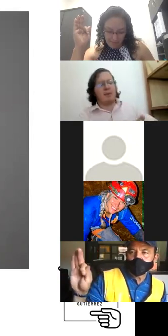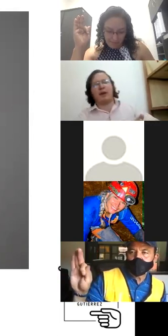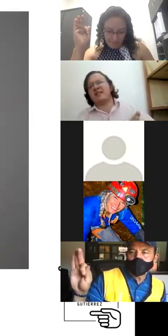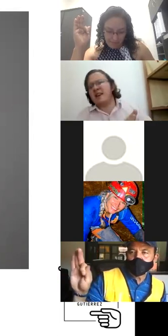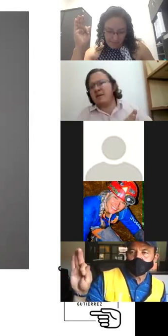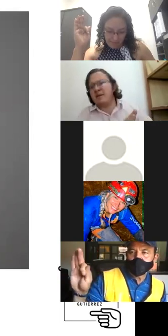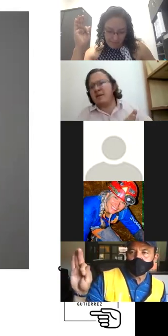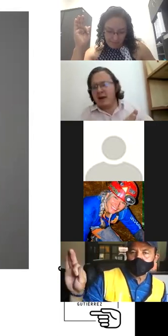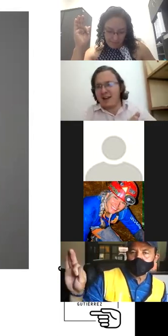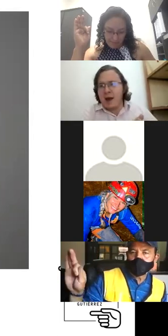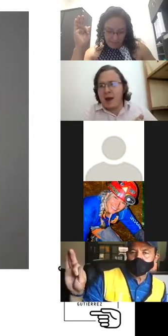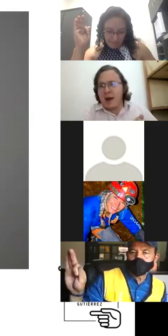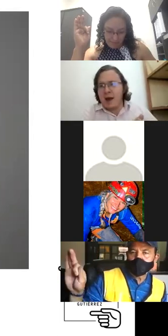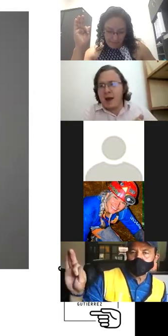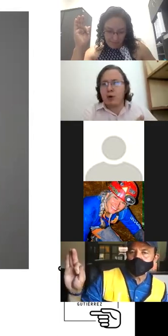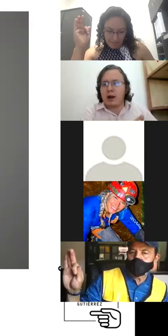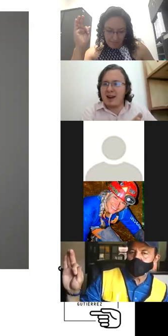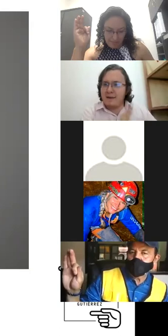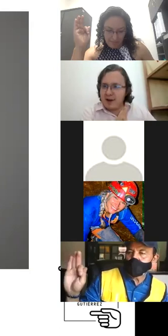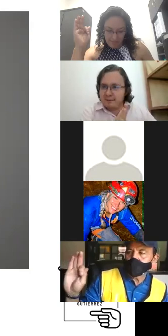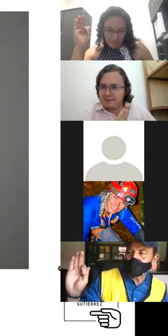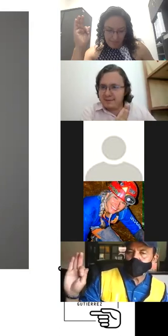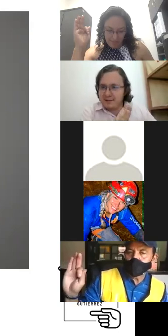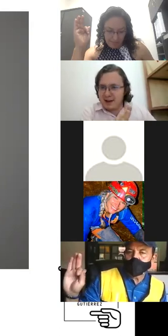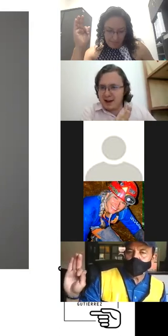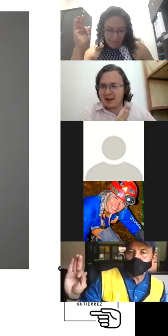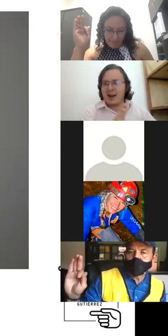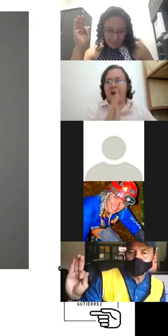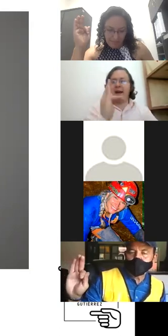¿por qué así? dice porque viene de P ¿sí? F